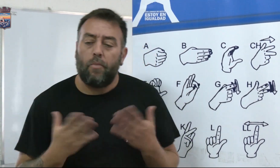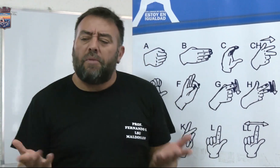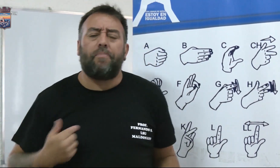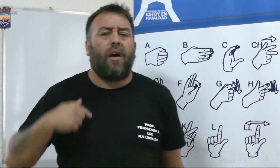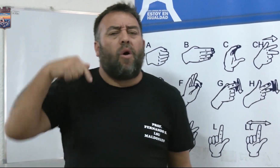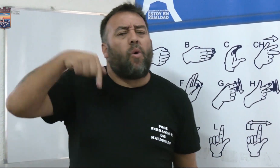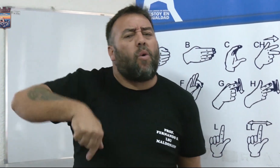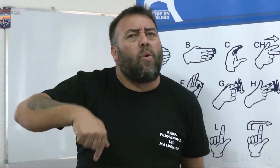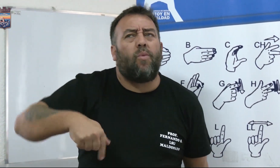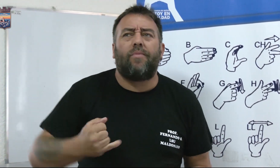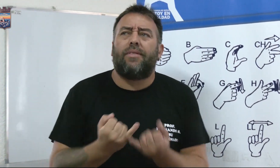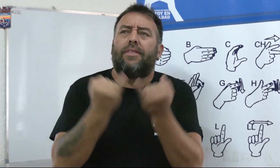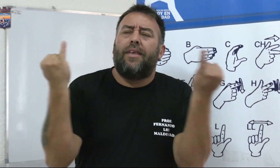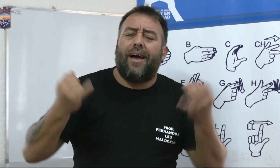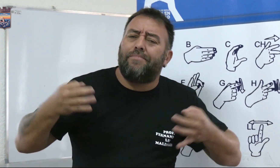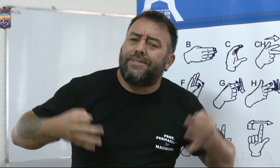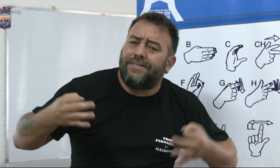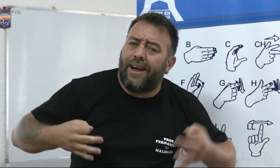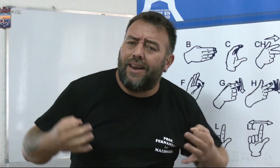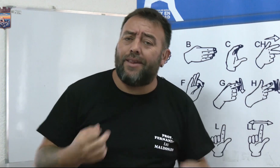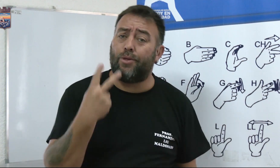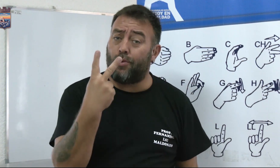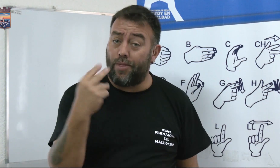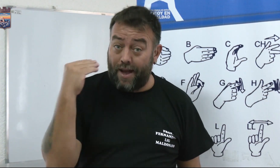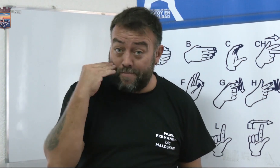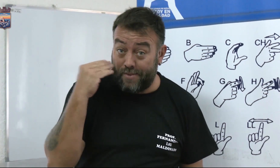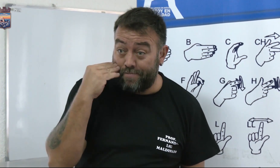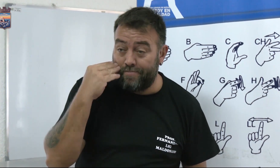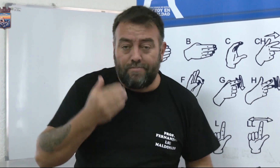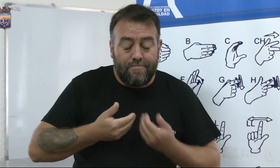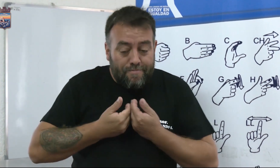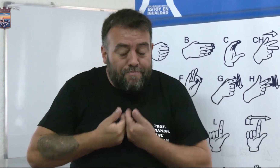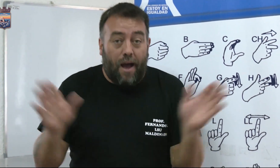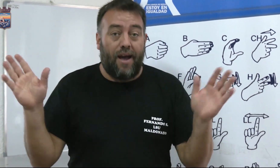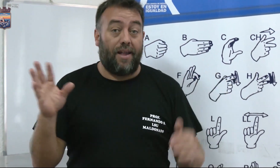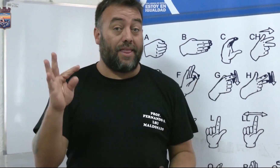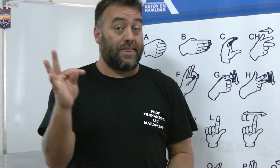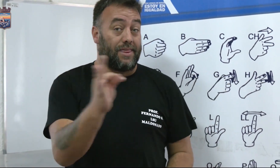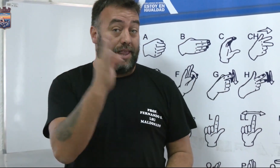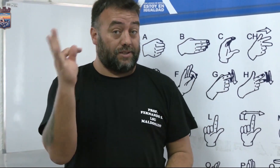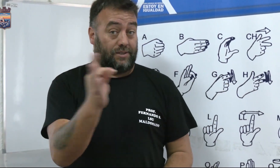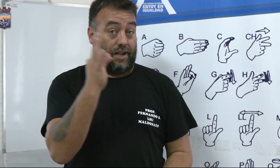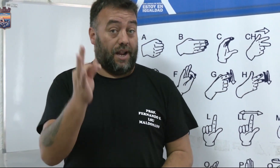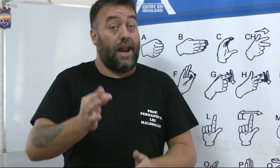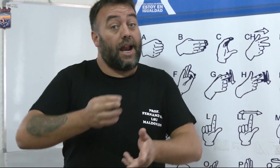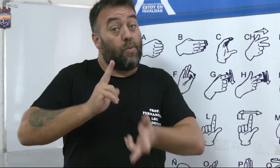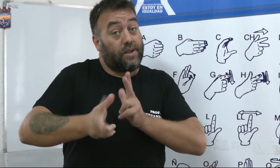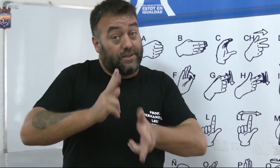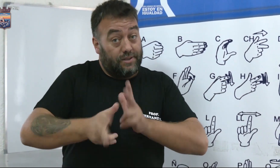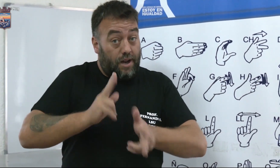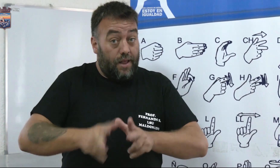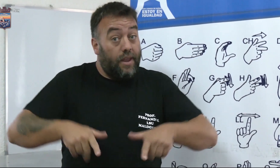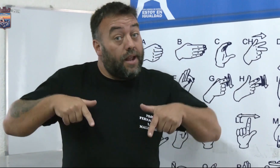Esa es mi seña. Hoy es un día muy especial, 2 de abril, porque empiezan los talleres